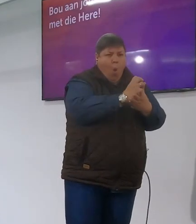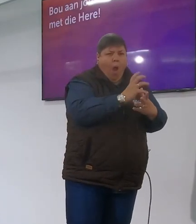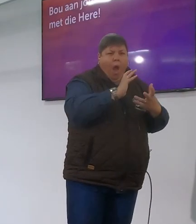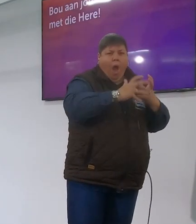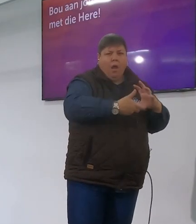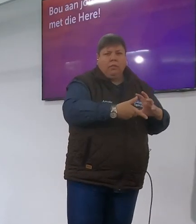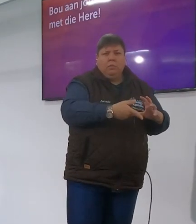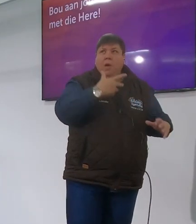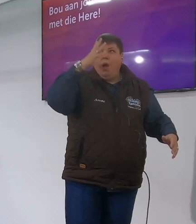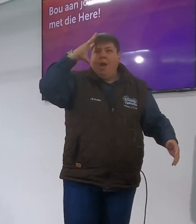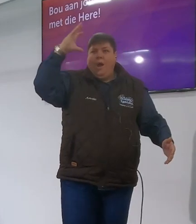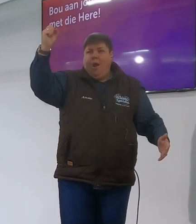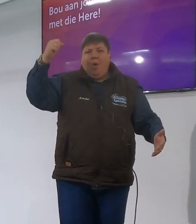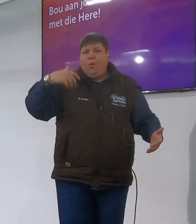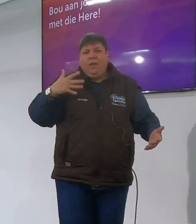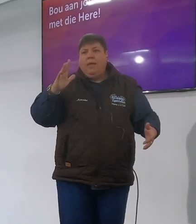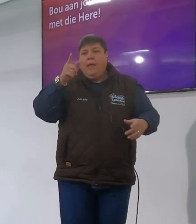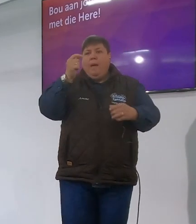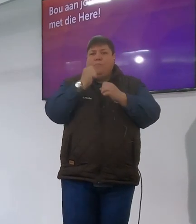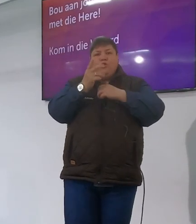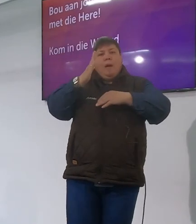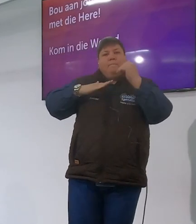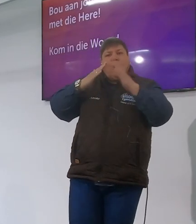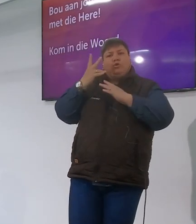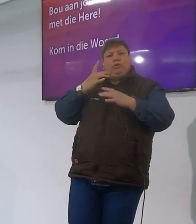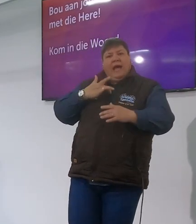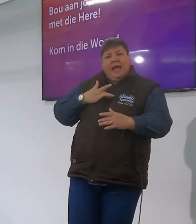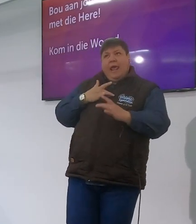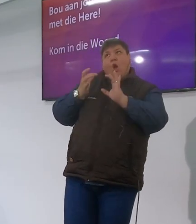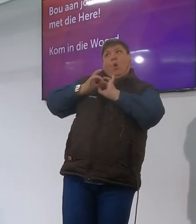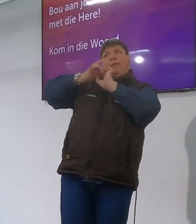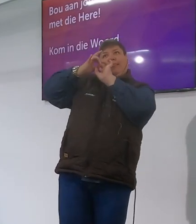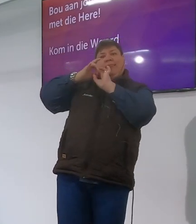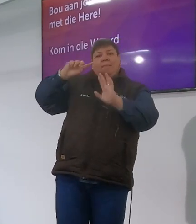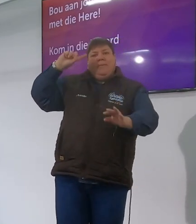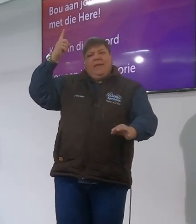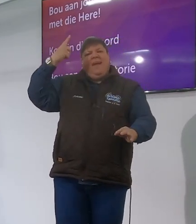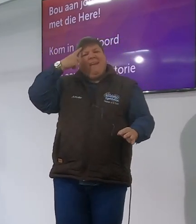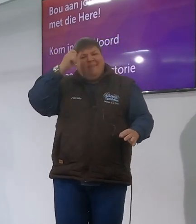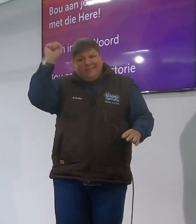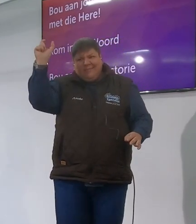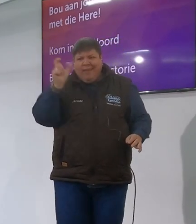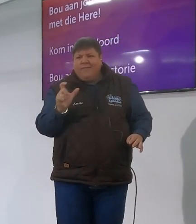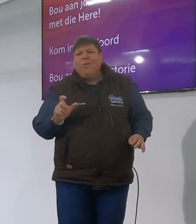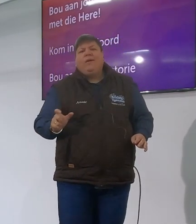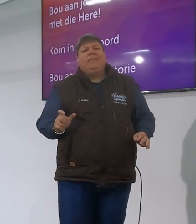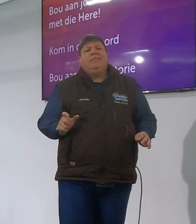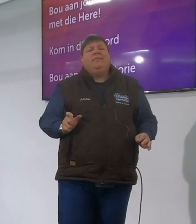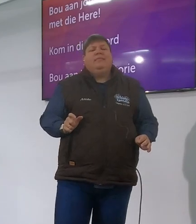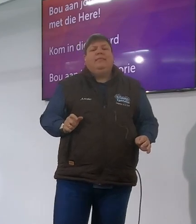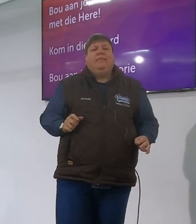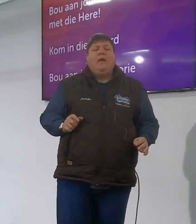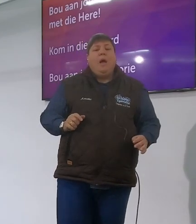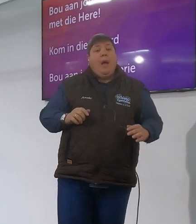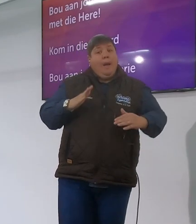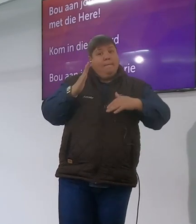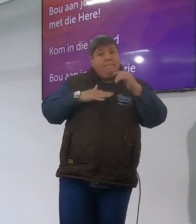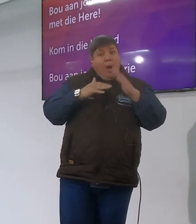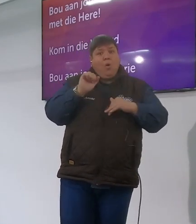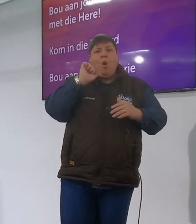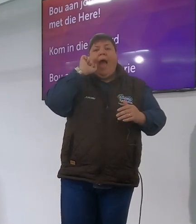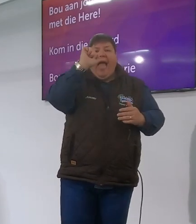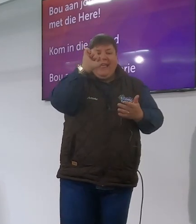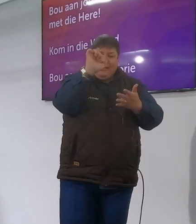hiervan praat so bouw in die baanrekord saam met die heren hier is die belangrike ding kom in die woord van die heren dis wat ons nou op mekaar gesê bouw jou eie